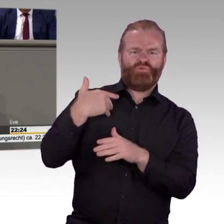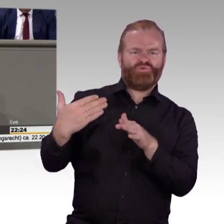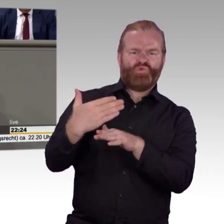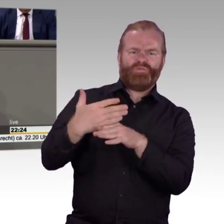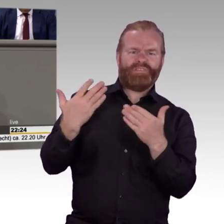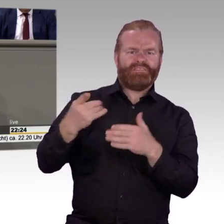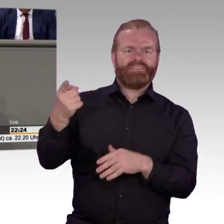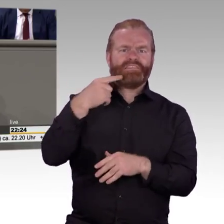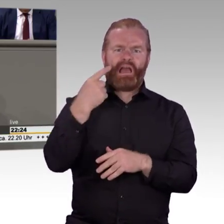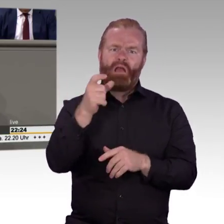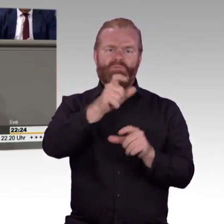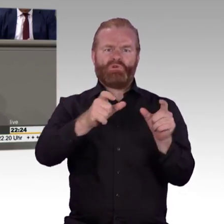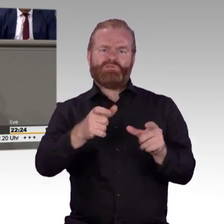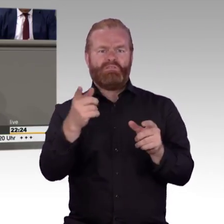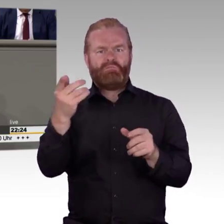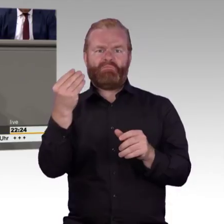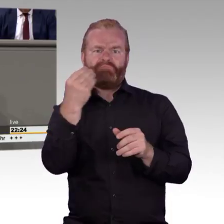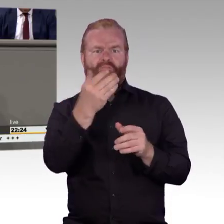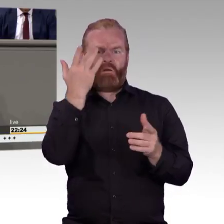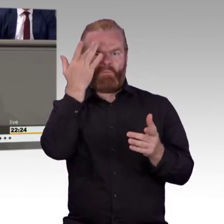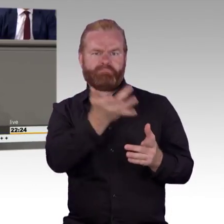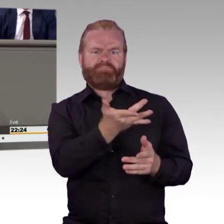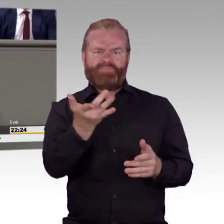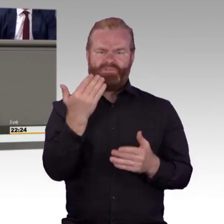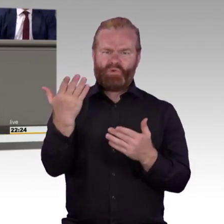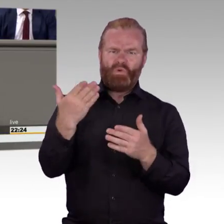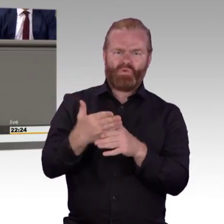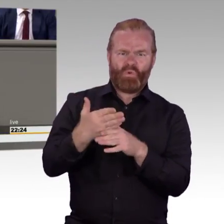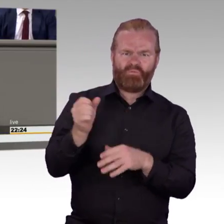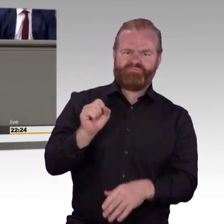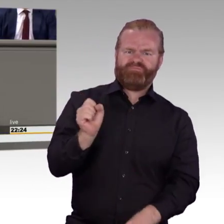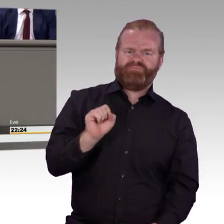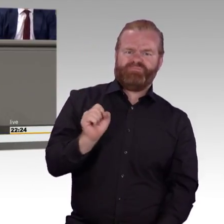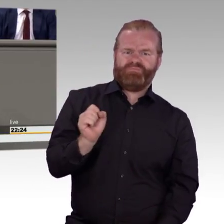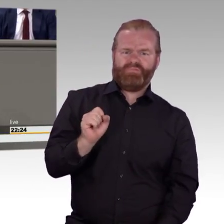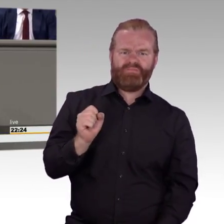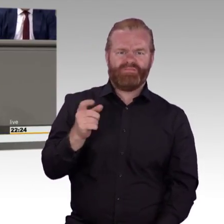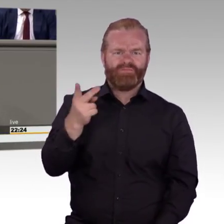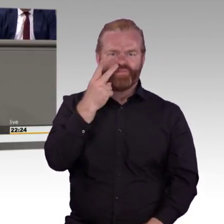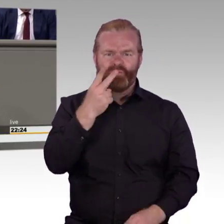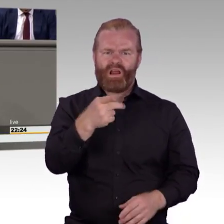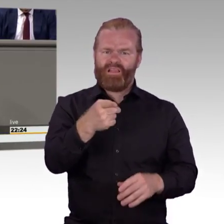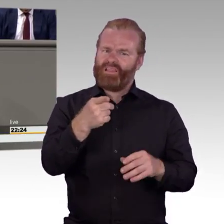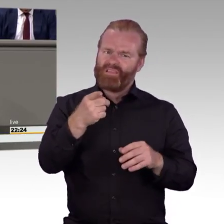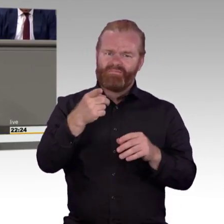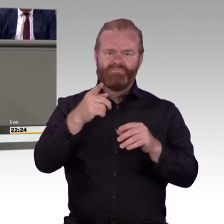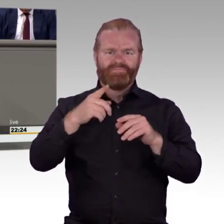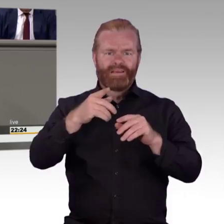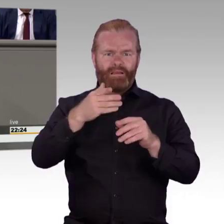Anspruch nehmen. Ich lade Sie gern mal ein, damit hinzugehen und zu schauen, welche Menschen das sind. Meine sehr geehrten Damen und Herren, oder muss vielleicht